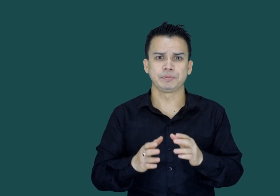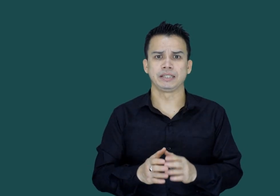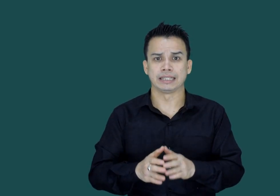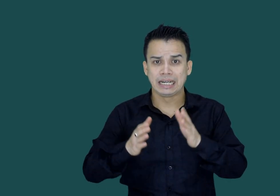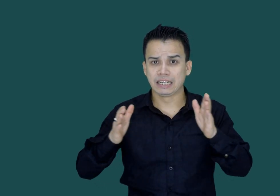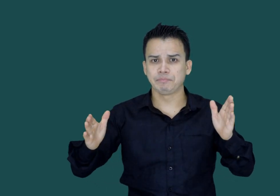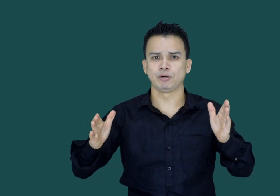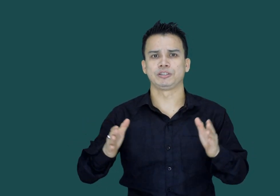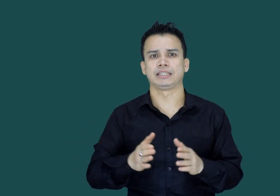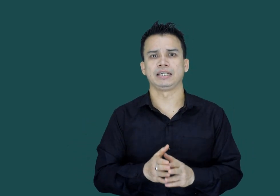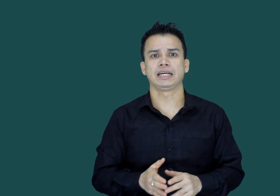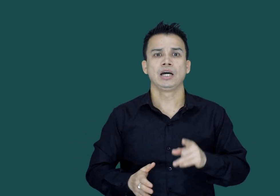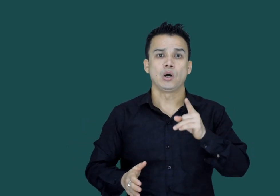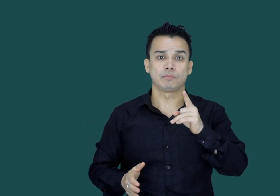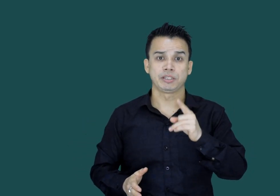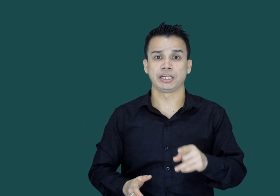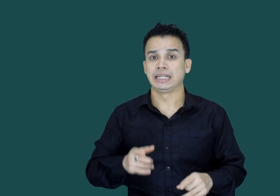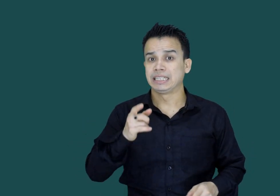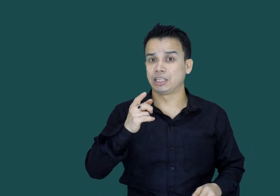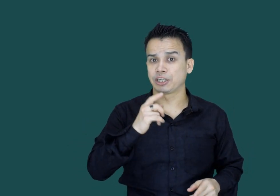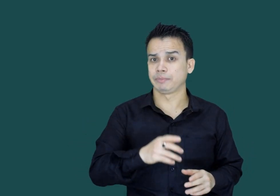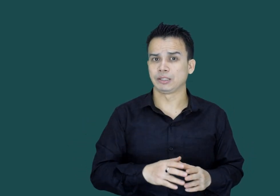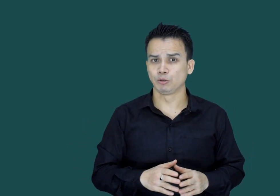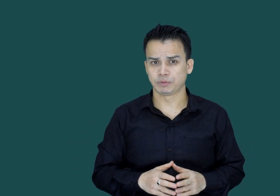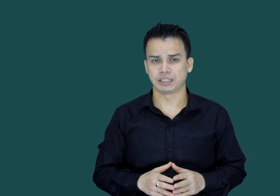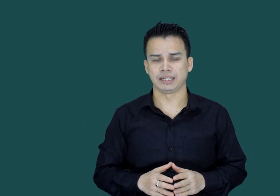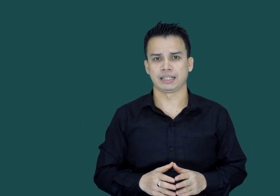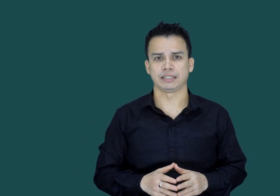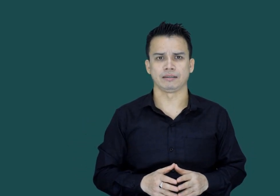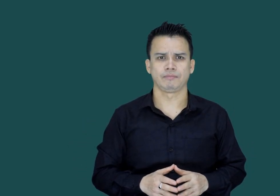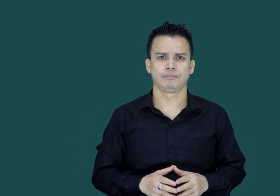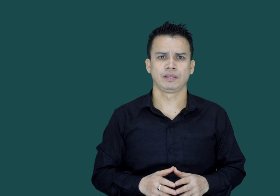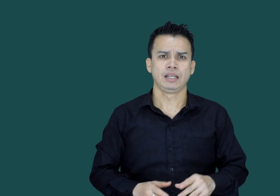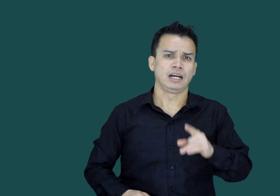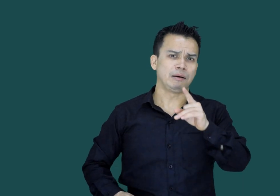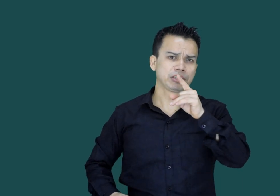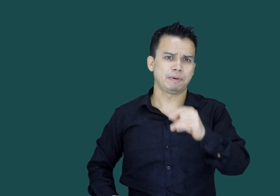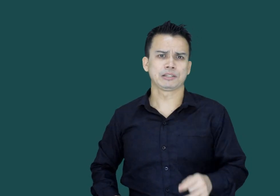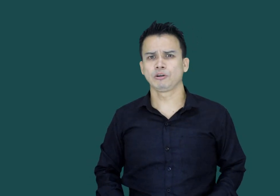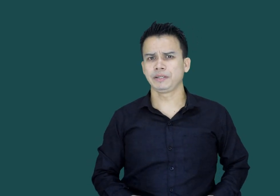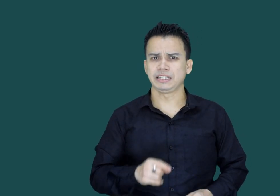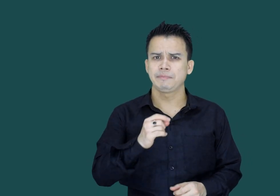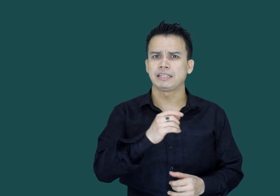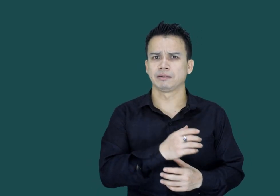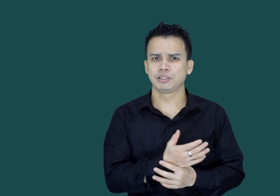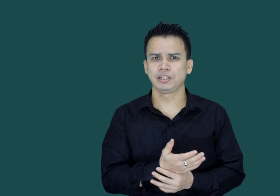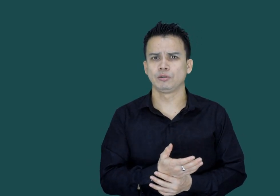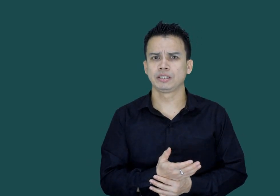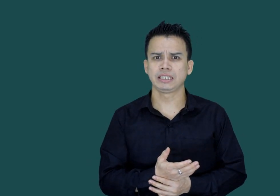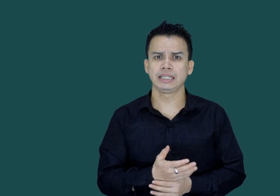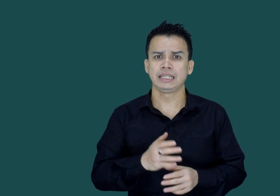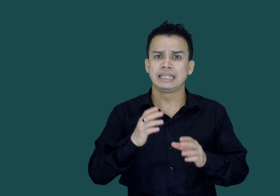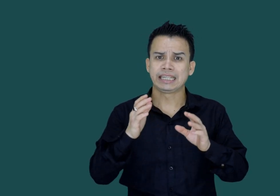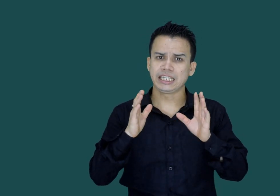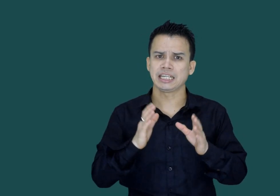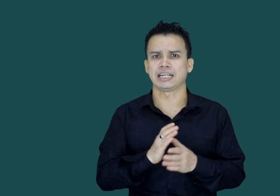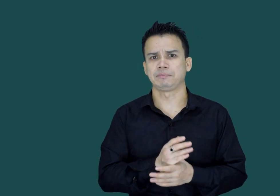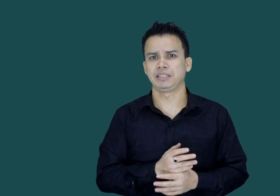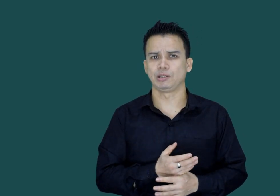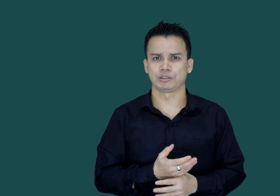پیریٹ لمبی ہو جاتی ہے اور بچے نشے میں ڈوبتے چلے جاتے ہیں ہم سماج کو بھی یہ بات سمجھنی ہوگی کہ کسی کے ساتھ بھی یہ ہو